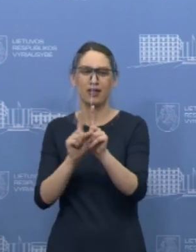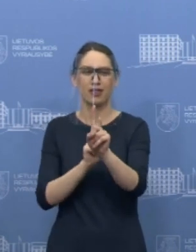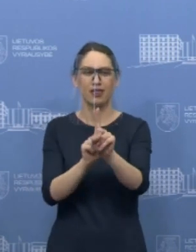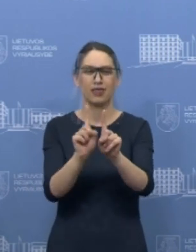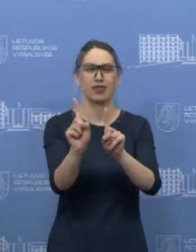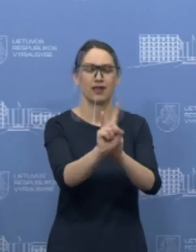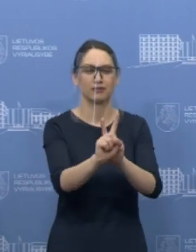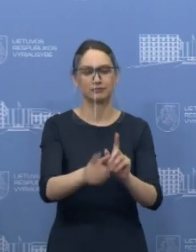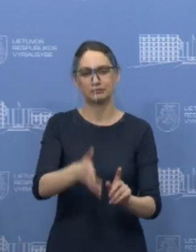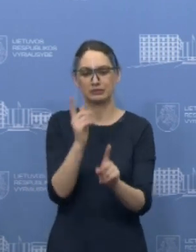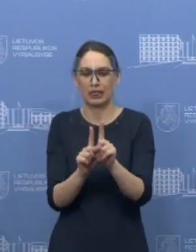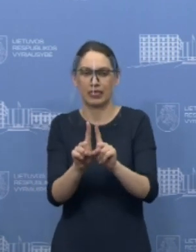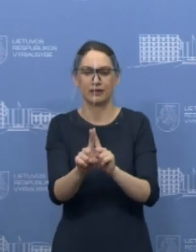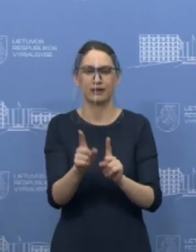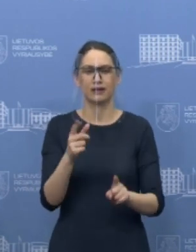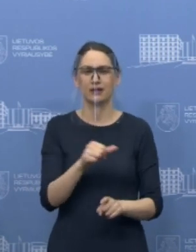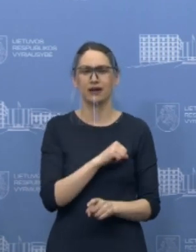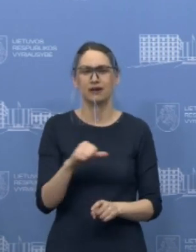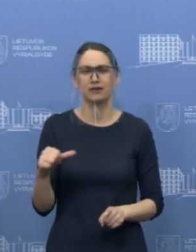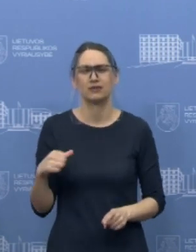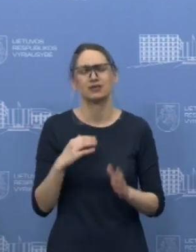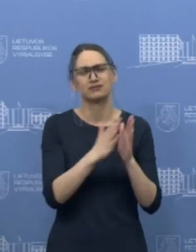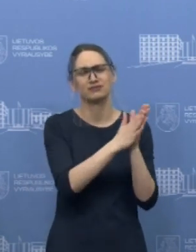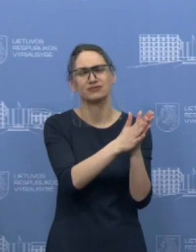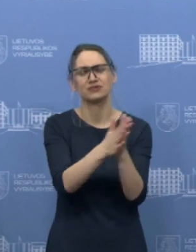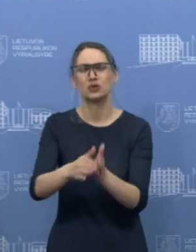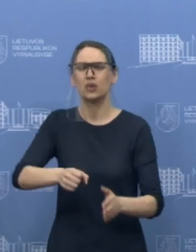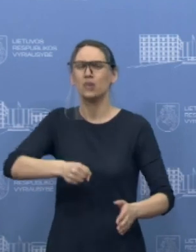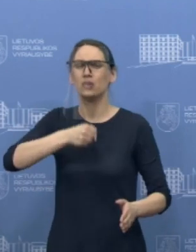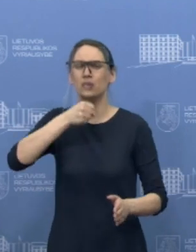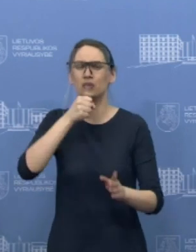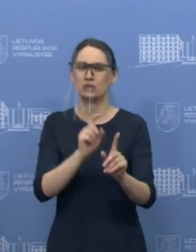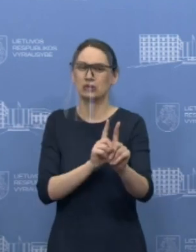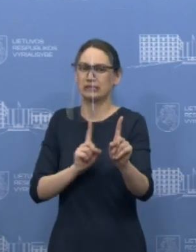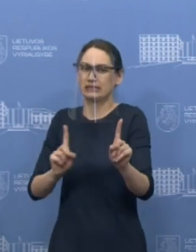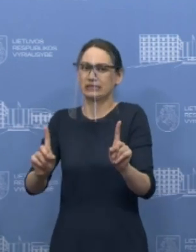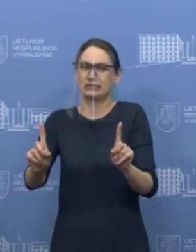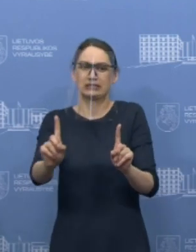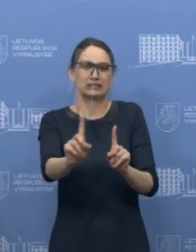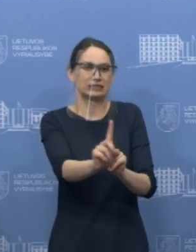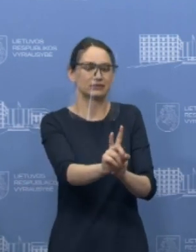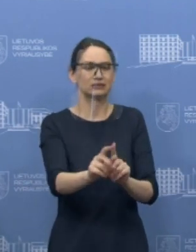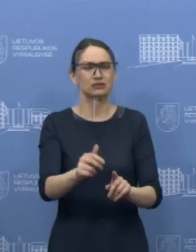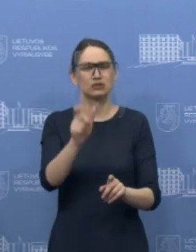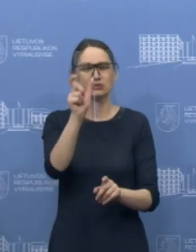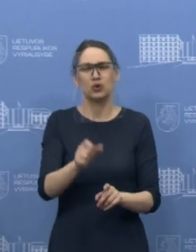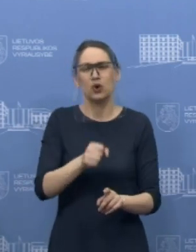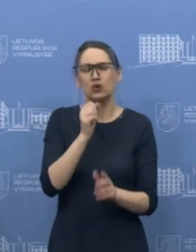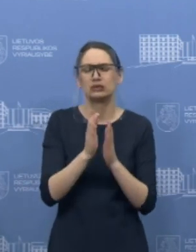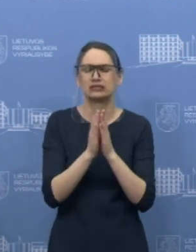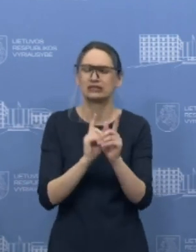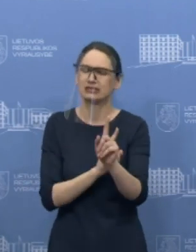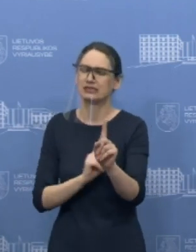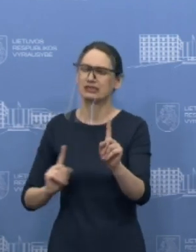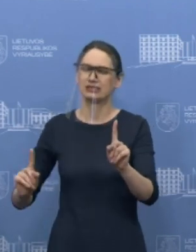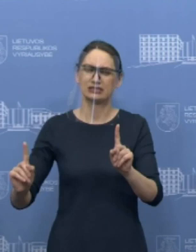jūs pamatote kokį vyresnį žmogų, aš jūsų labai prašau, ypač juos aplenkite žymiai didesnių lankų. Jeigu jūs